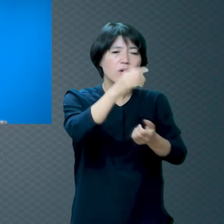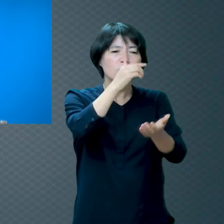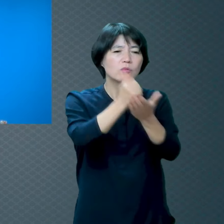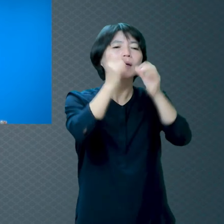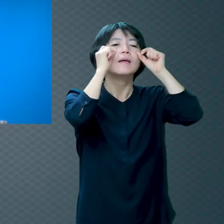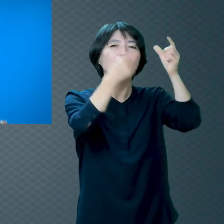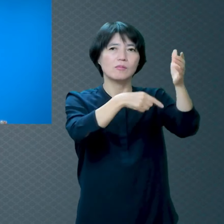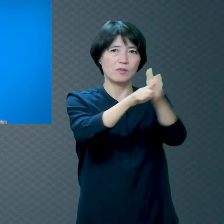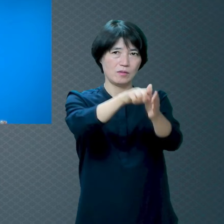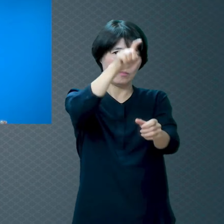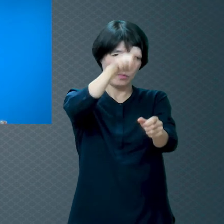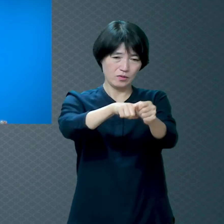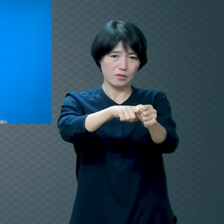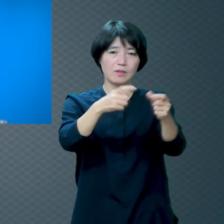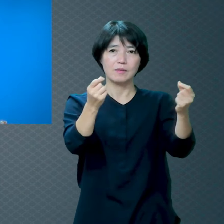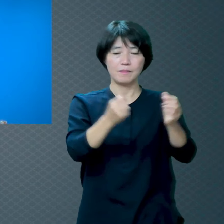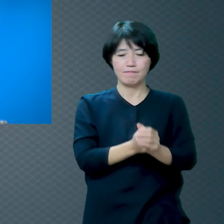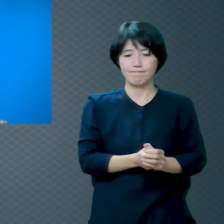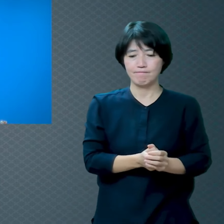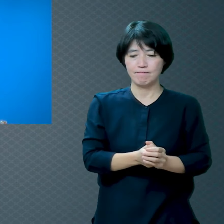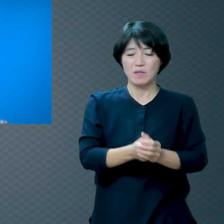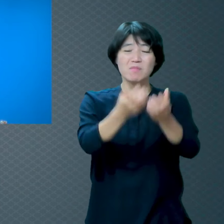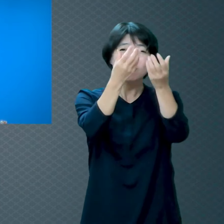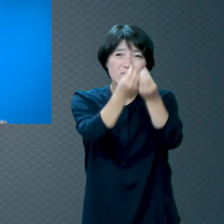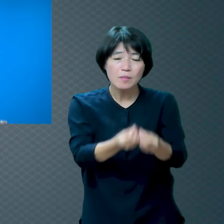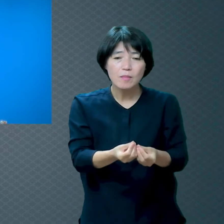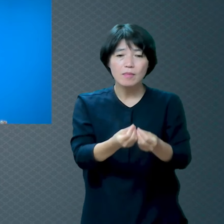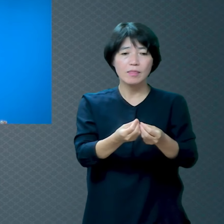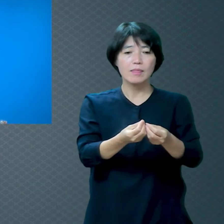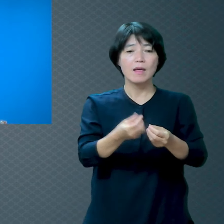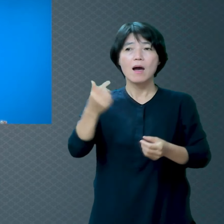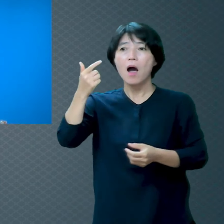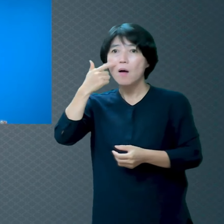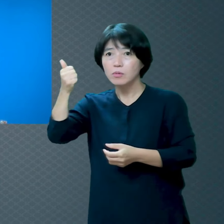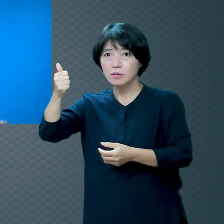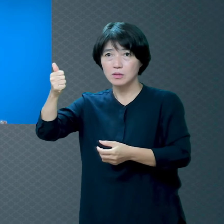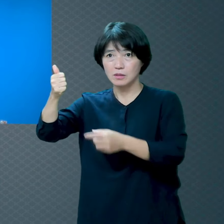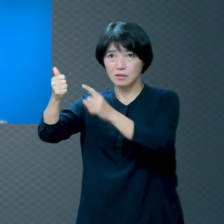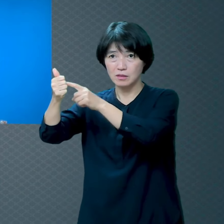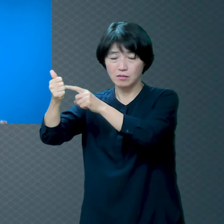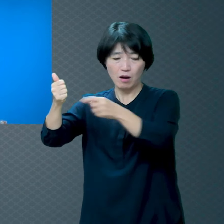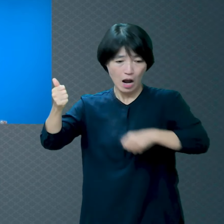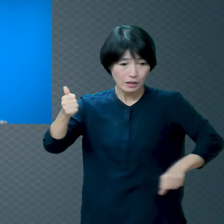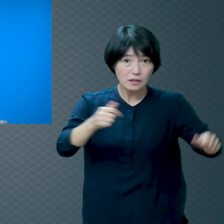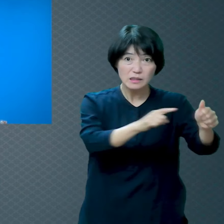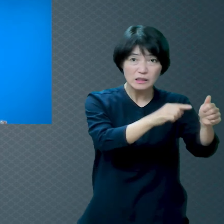눈물을 흘리면서 아빠 잘못했어요 용서해 주세요 그러면 어떤 마음 드세요?